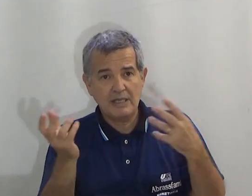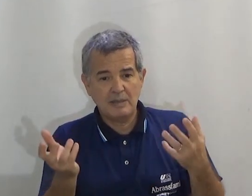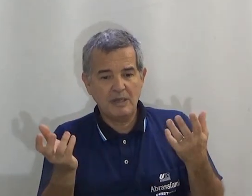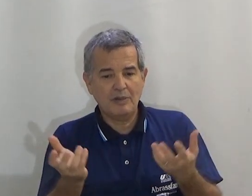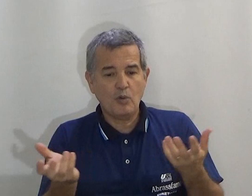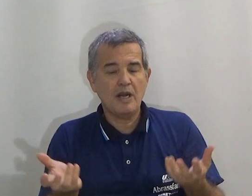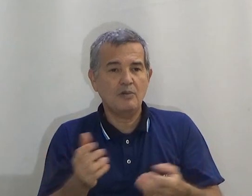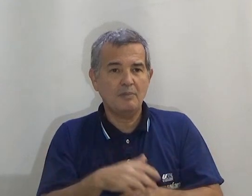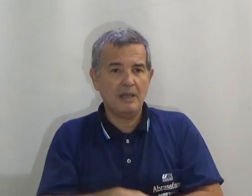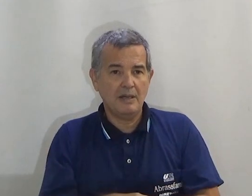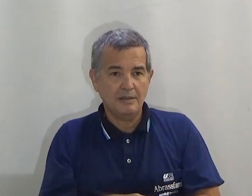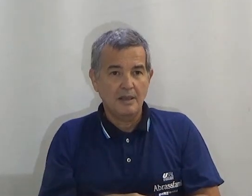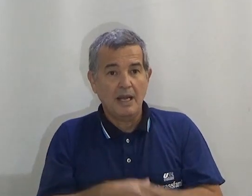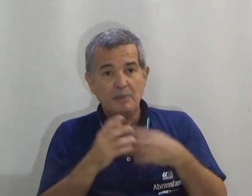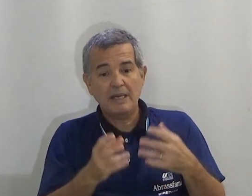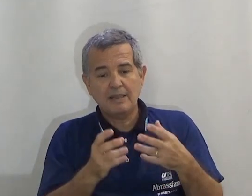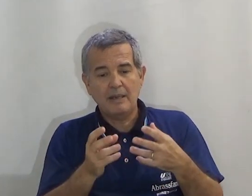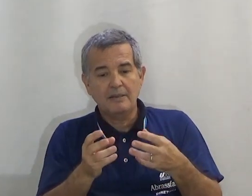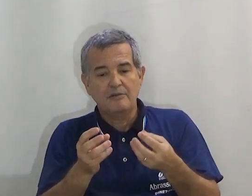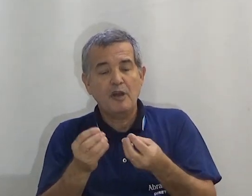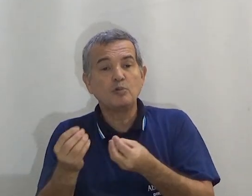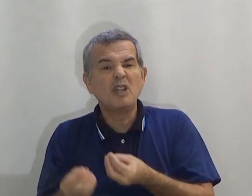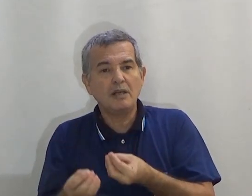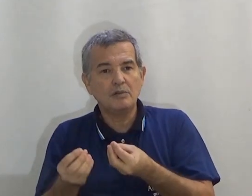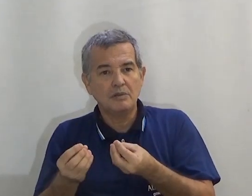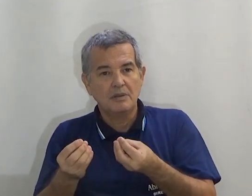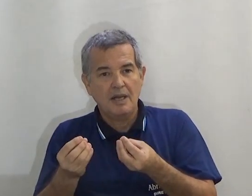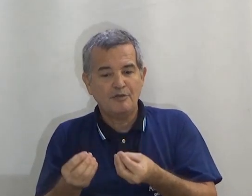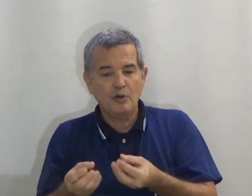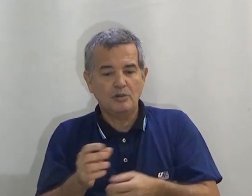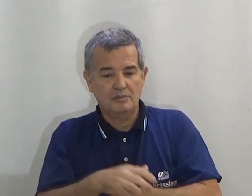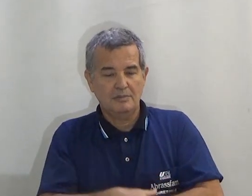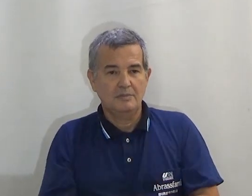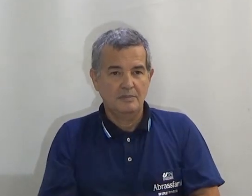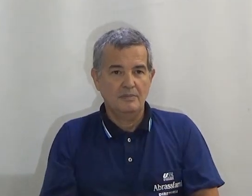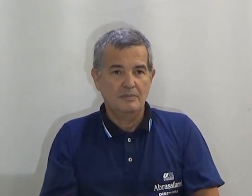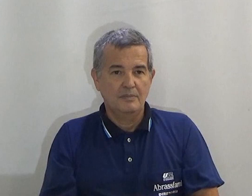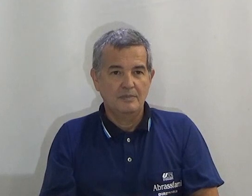flor está recebendo, acolhendo a abelha. A abelha está fecundando a flor.